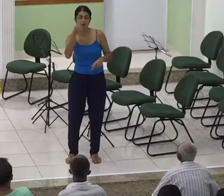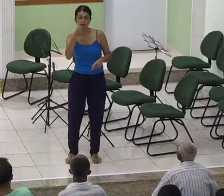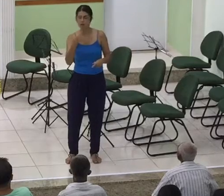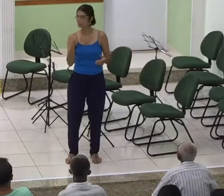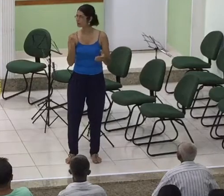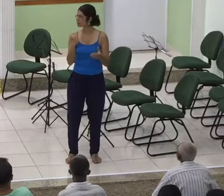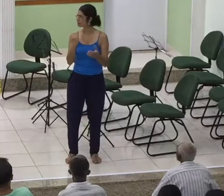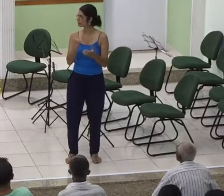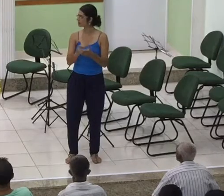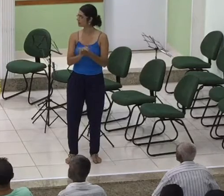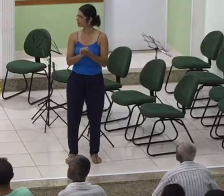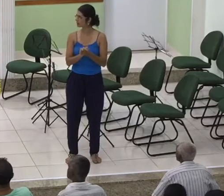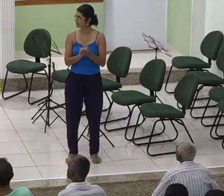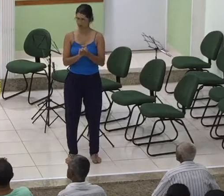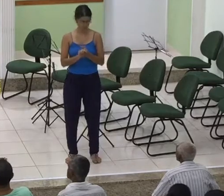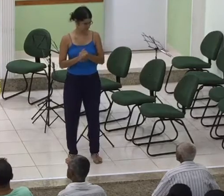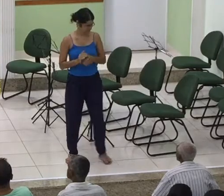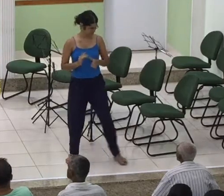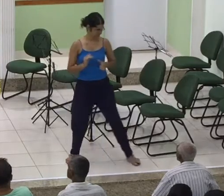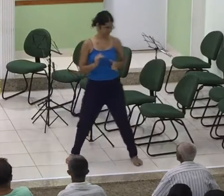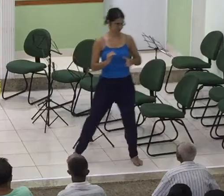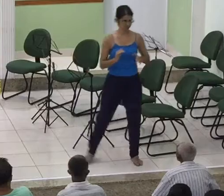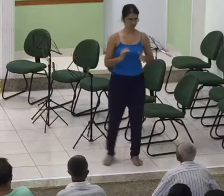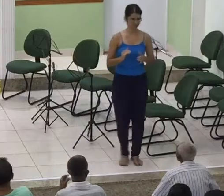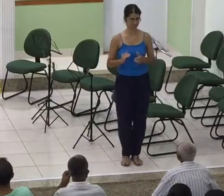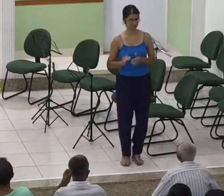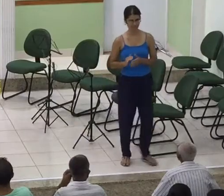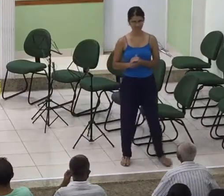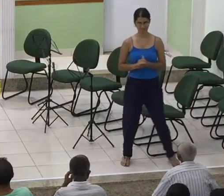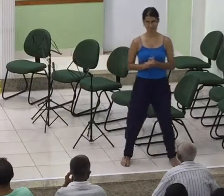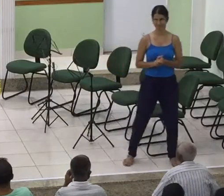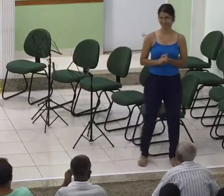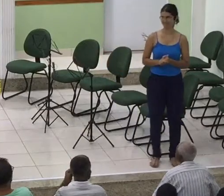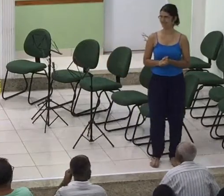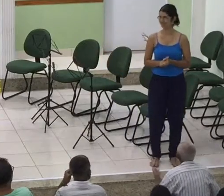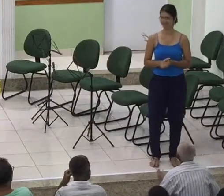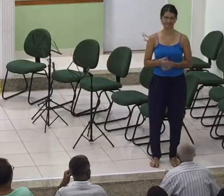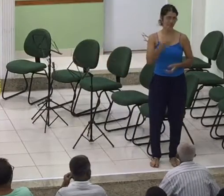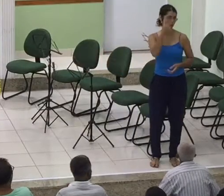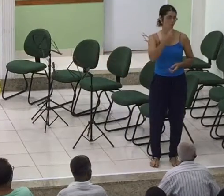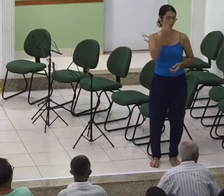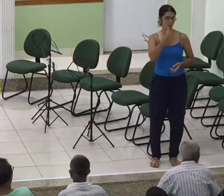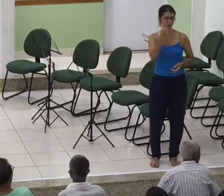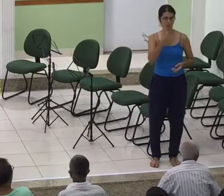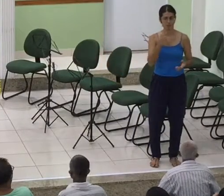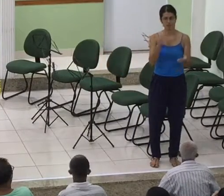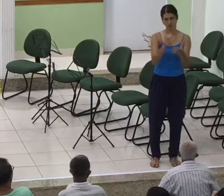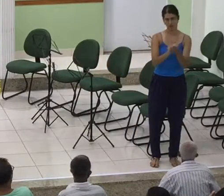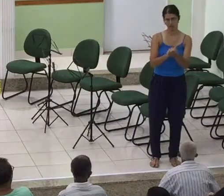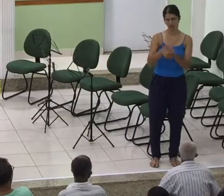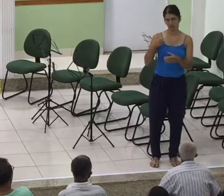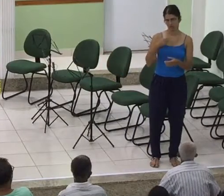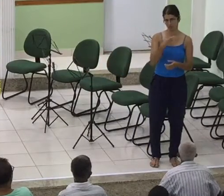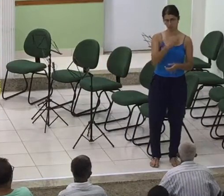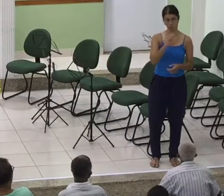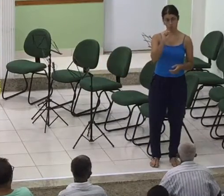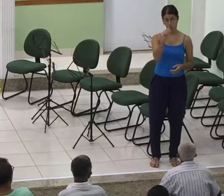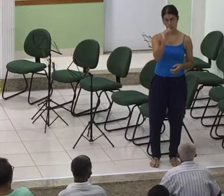Nara, dá para ficar só um pouquinho mais Para lá Vou pedir para elas se colocarem Aqui à minha esquerda Vou chamar a Roseli Nossa